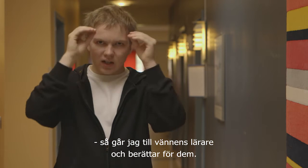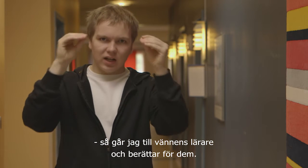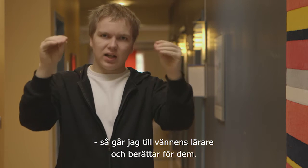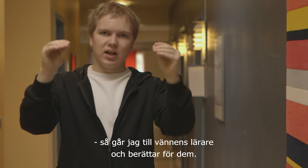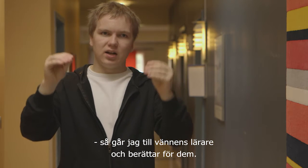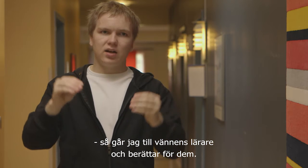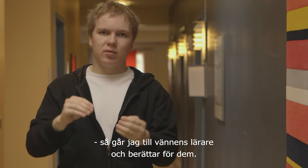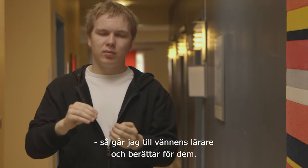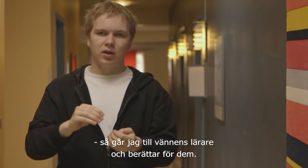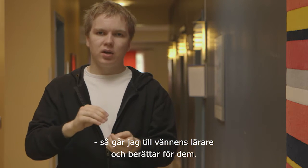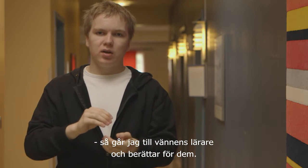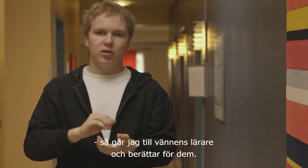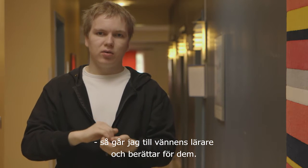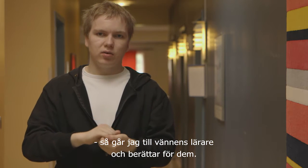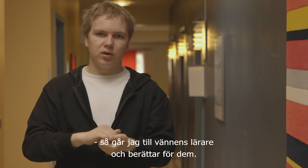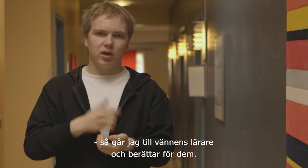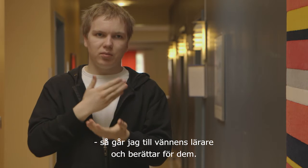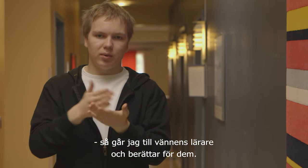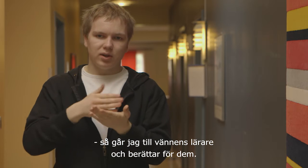och berättar för dem.